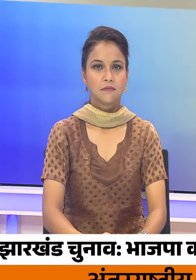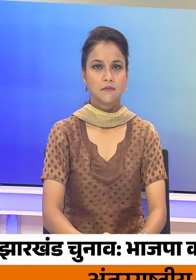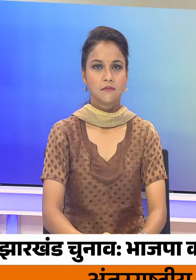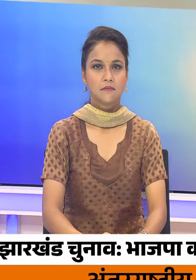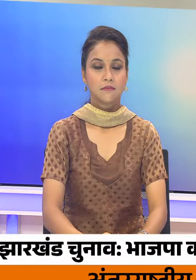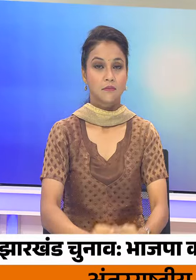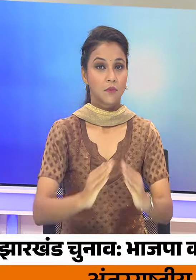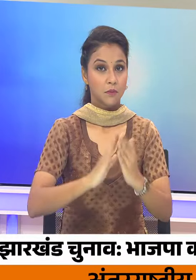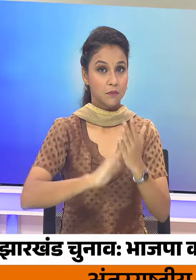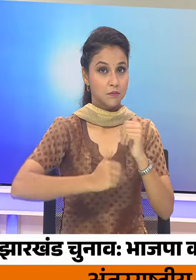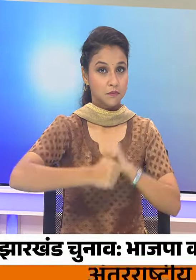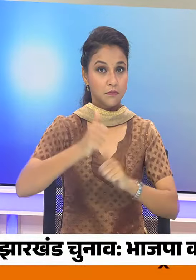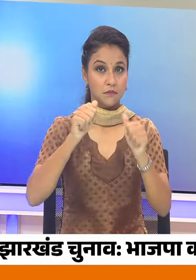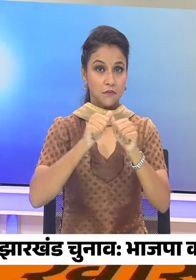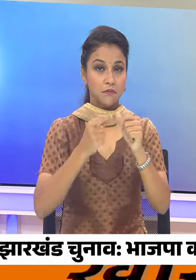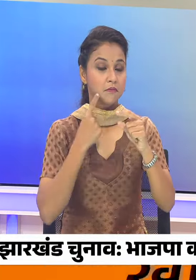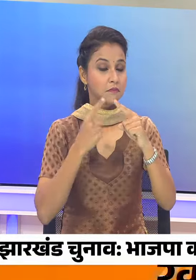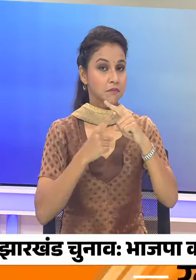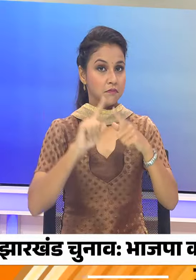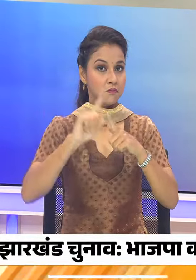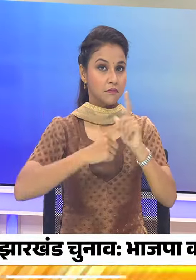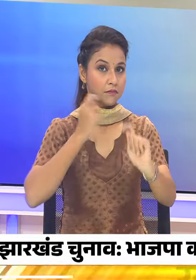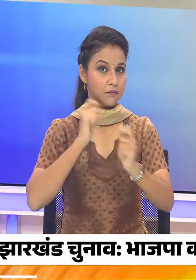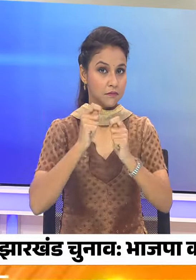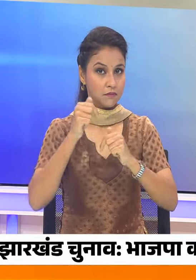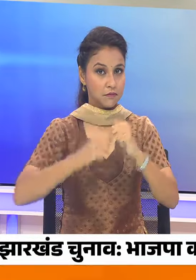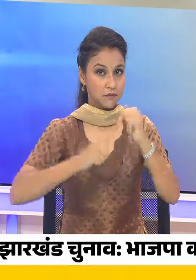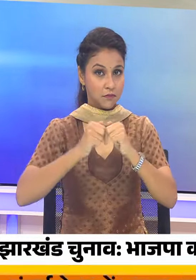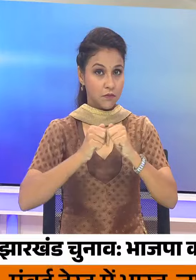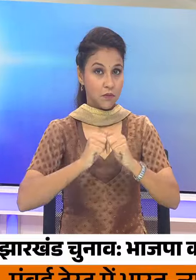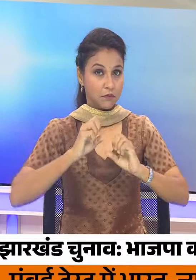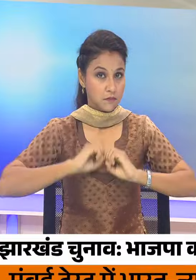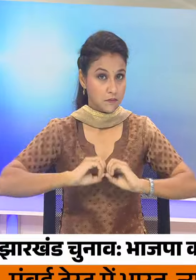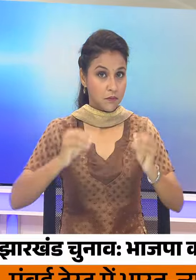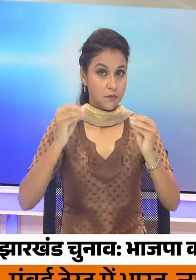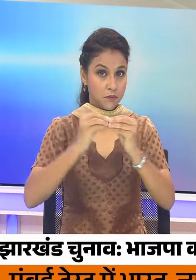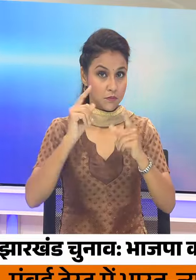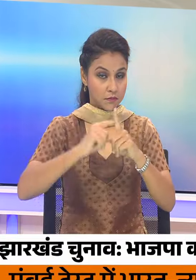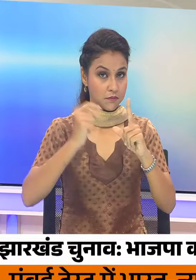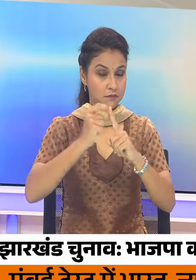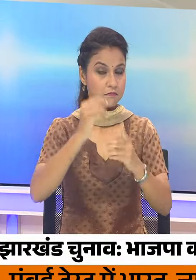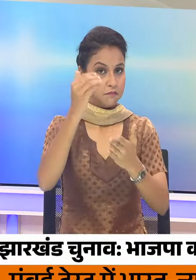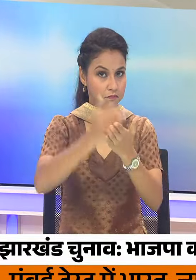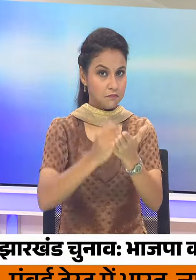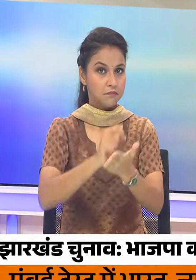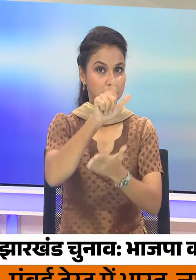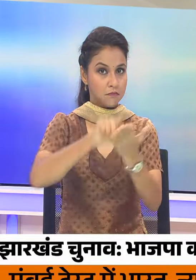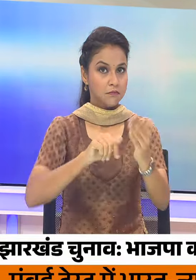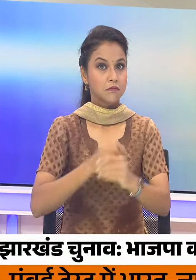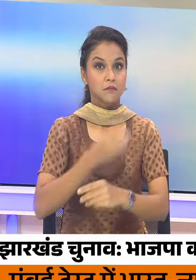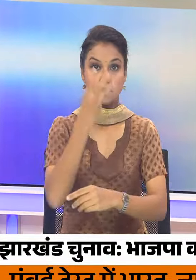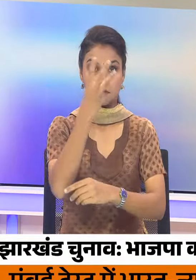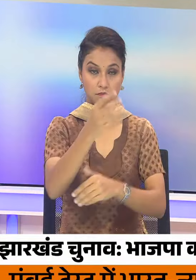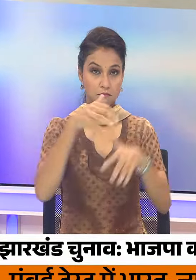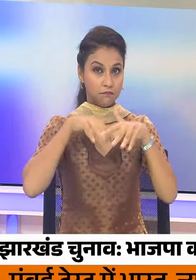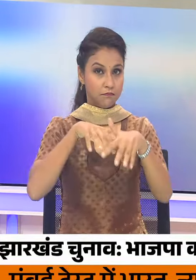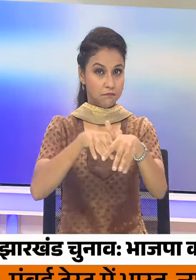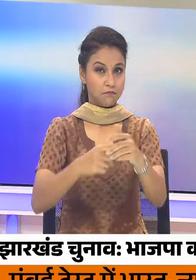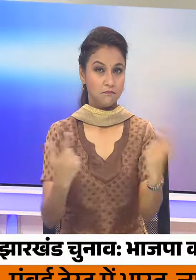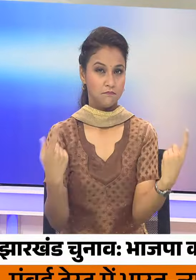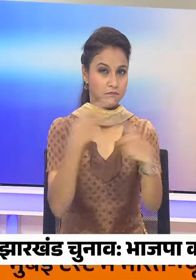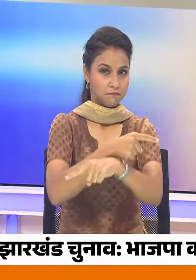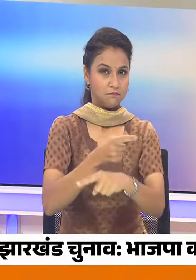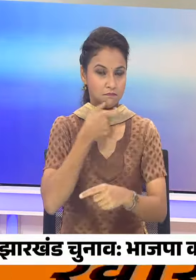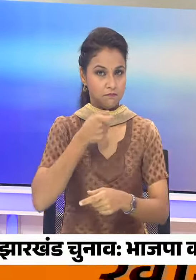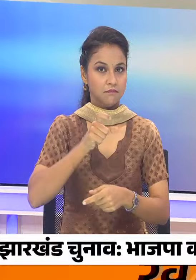ड्रे मंत्री अमिट शाज जार्खन चुनाफ के लिए जारी करेंगे भाजपा का संकल्पत्र तीन वैलियां कर विरोध्यों को